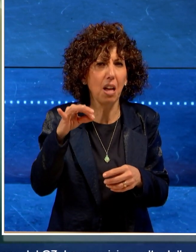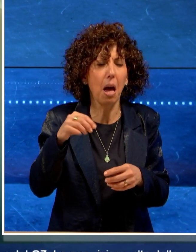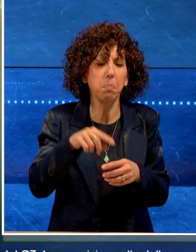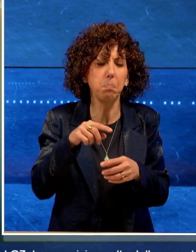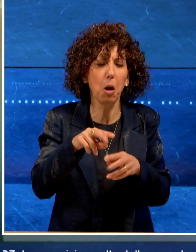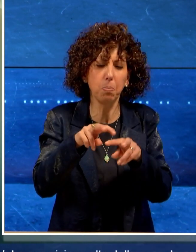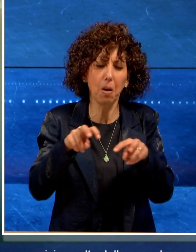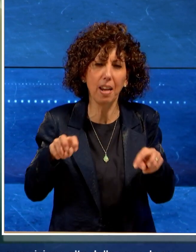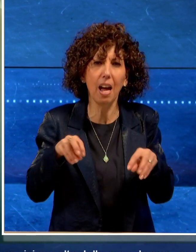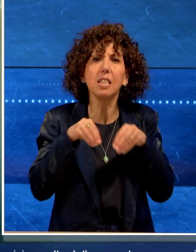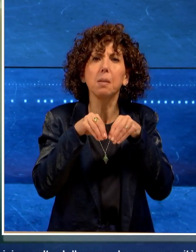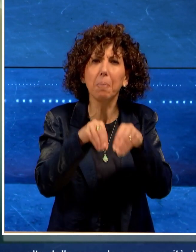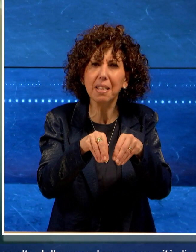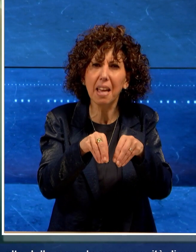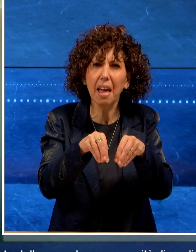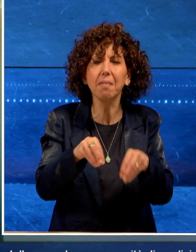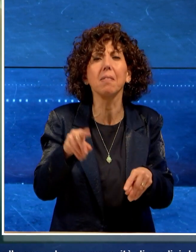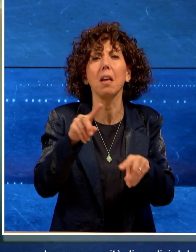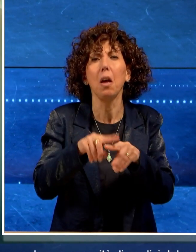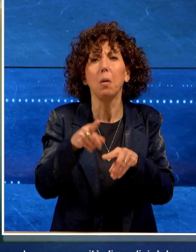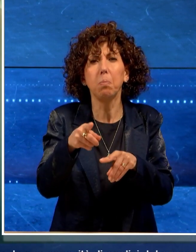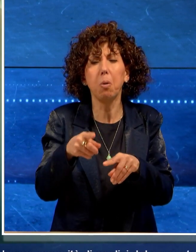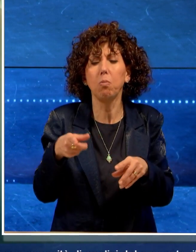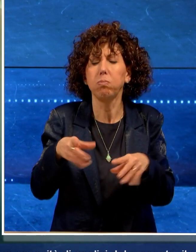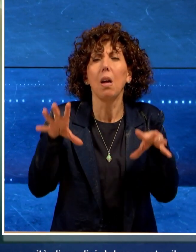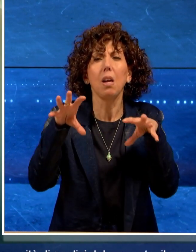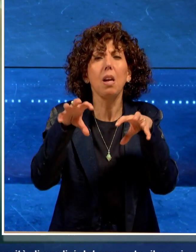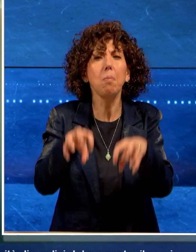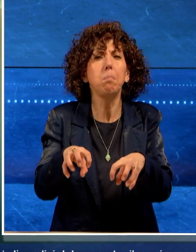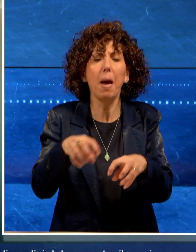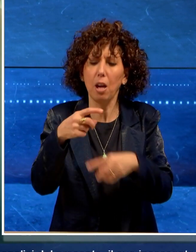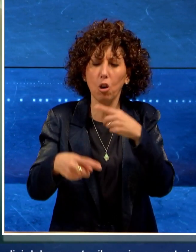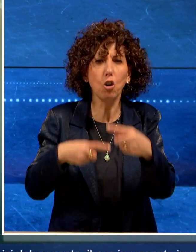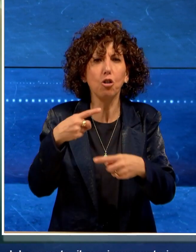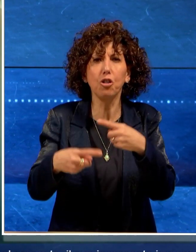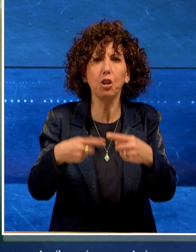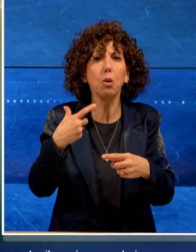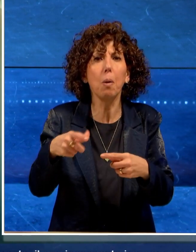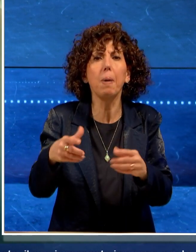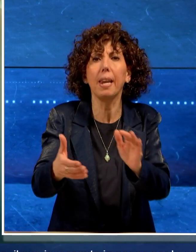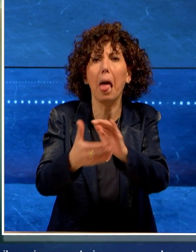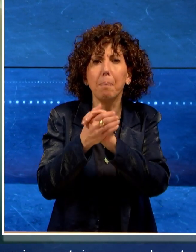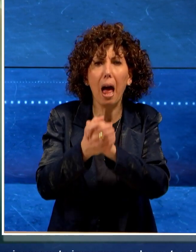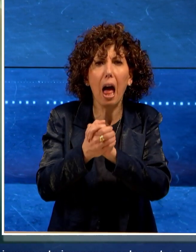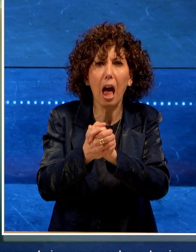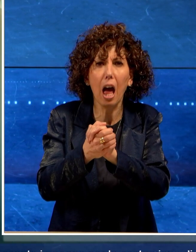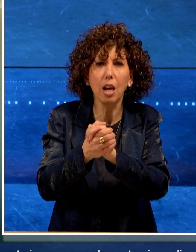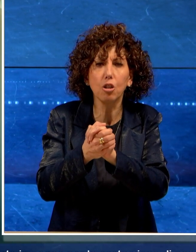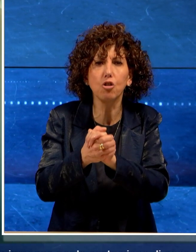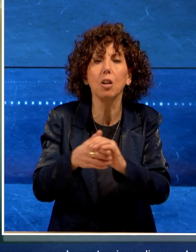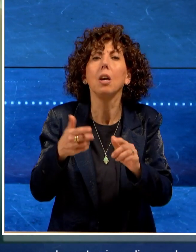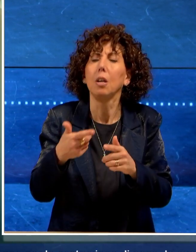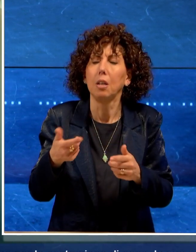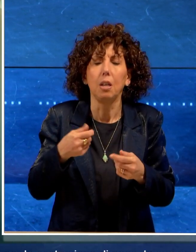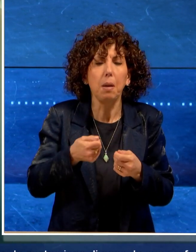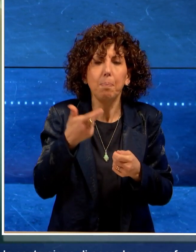analisi del presente, il suo incessante impegno per la costruzione di pace offriranno un